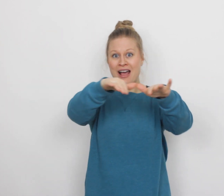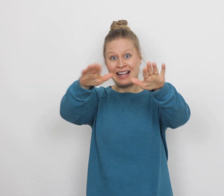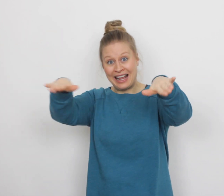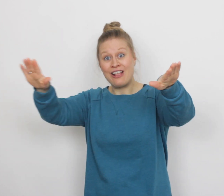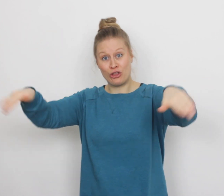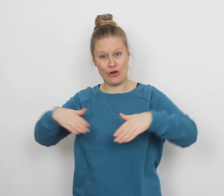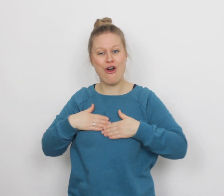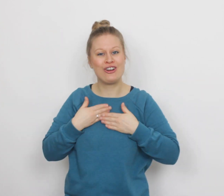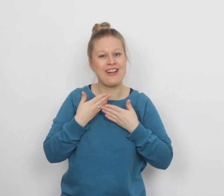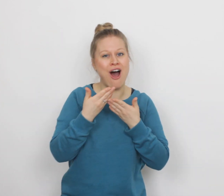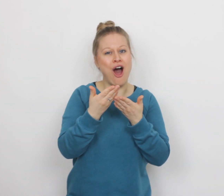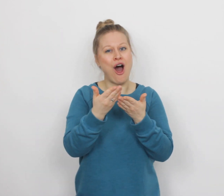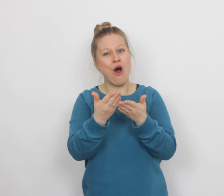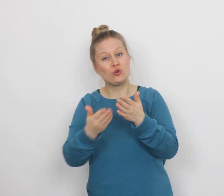kinderen goud.